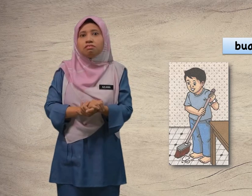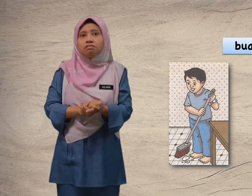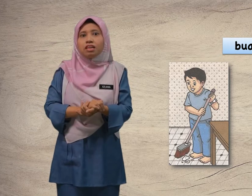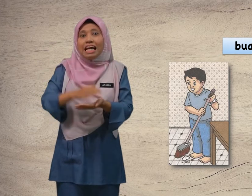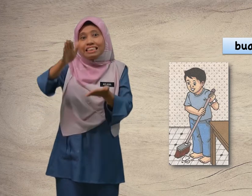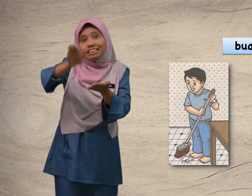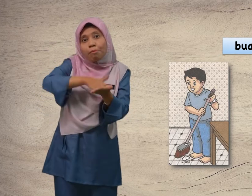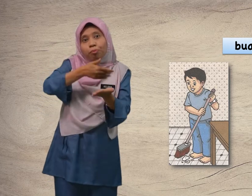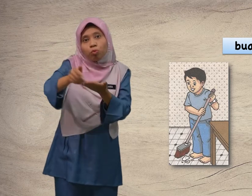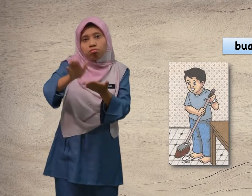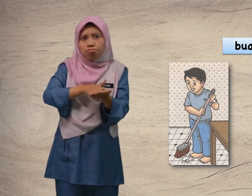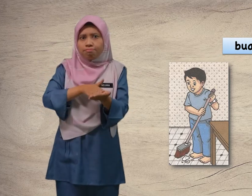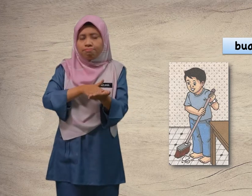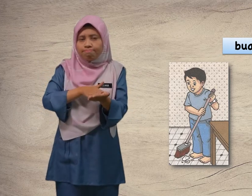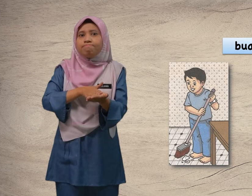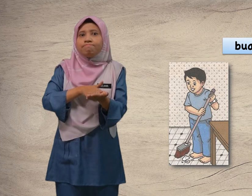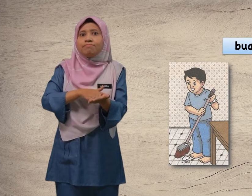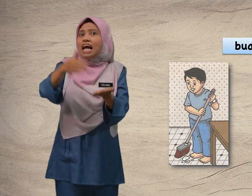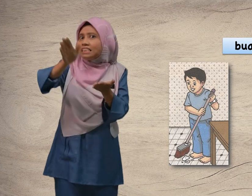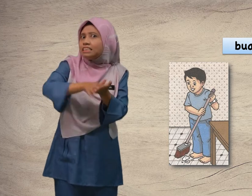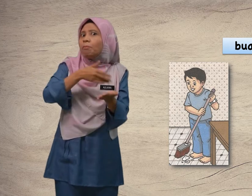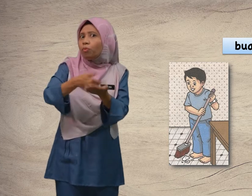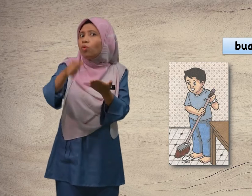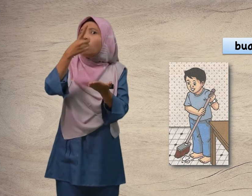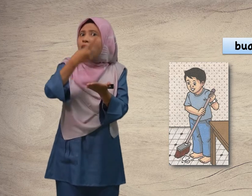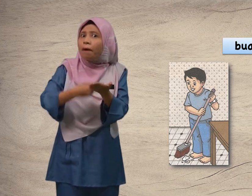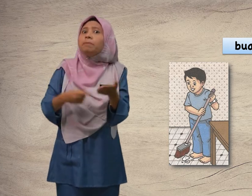Sapu. Sapu apa.